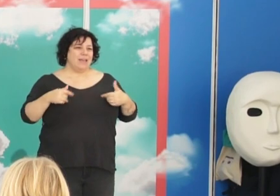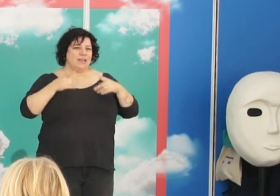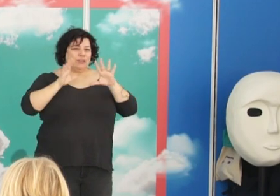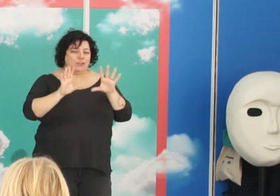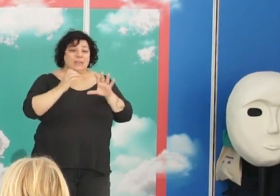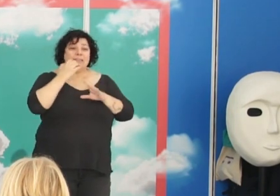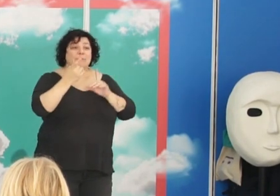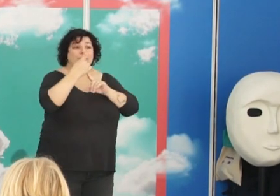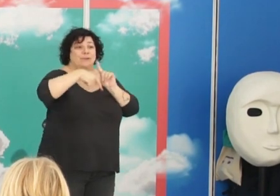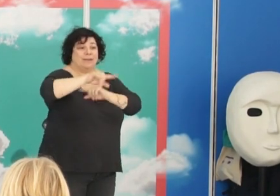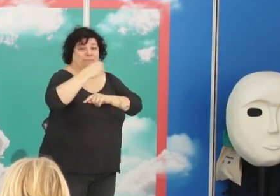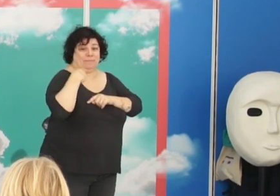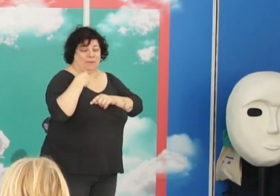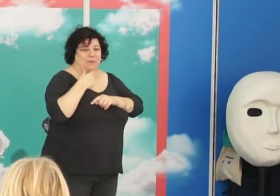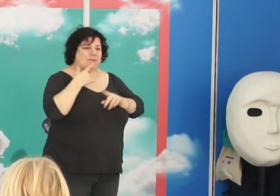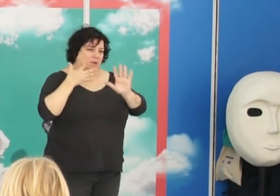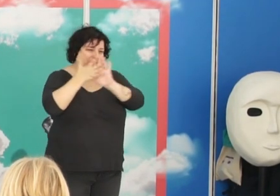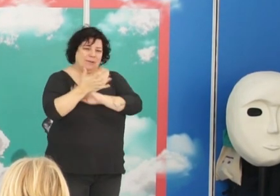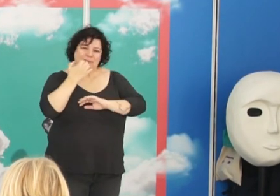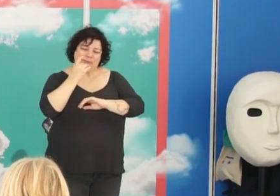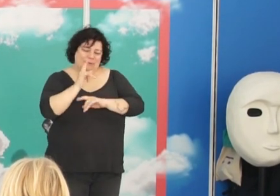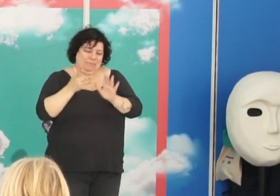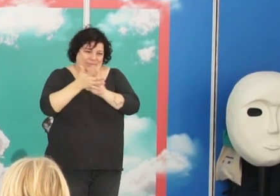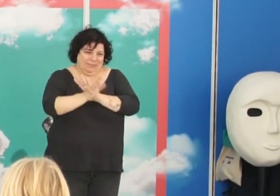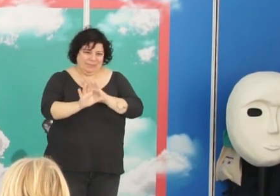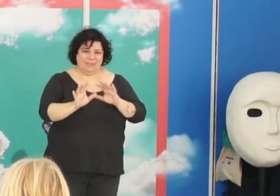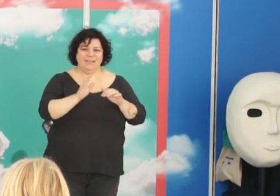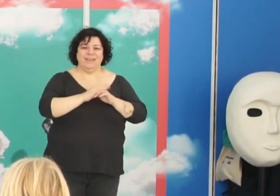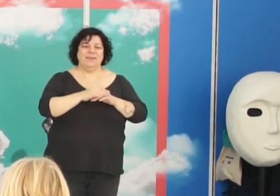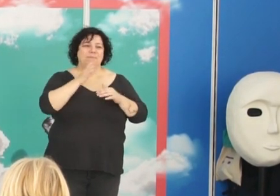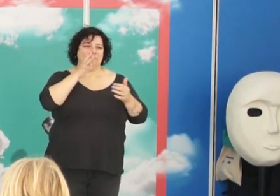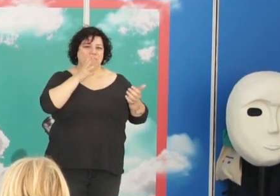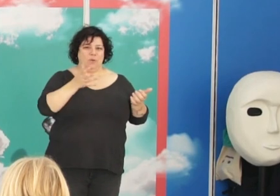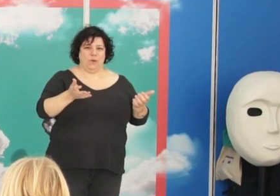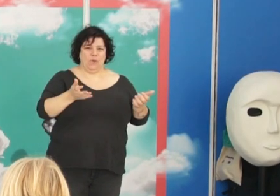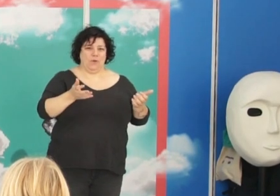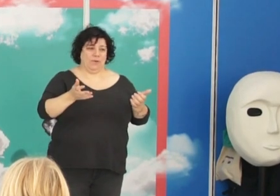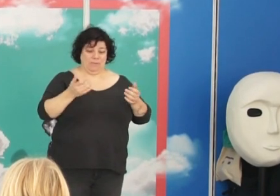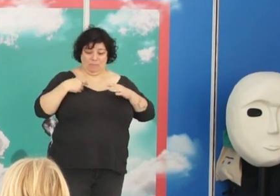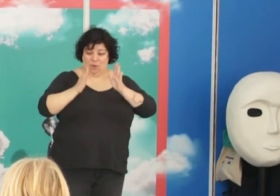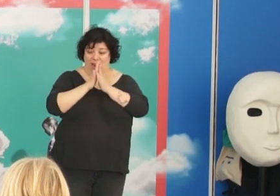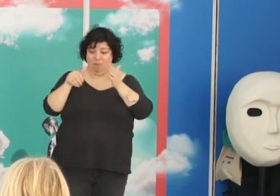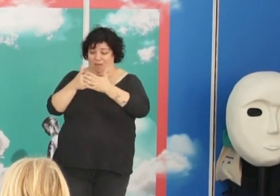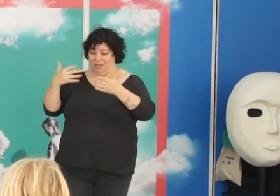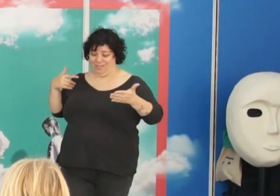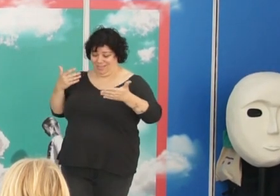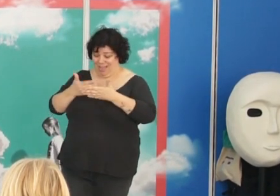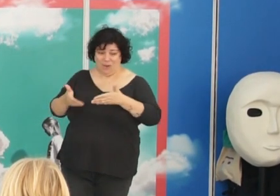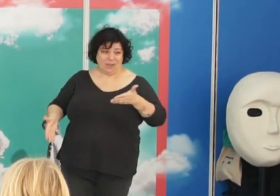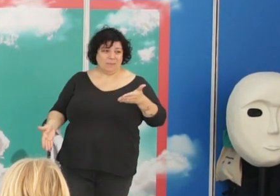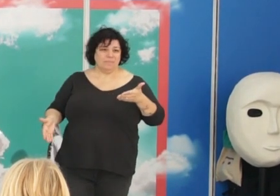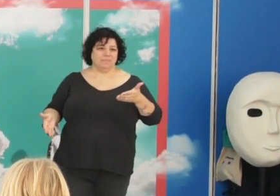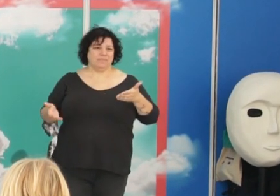salvo que en las preguntas queramos entrar en este debate porque desde que salió ese libro ahí parece que